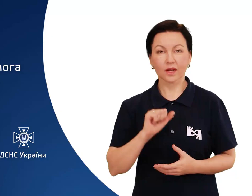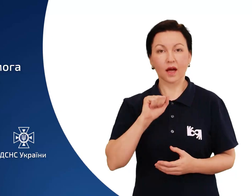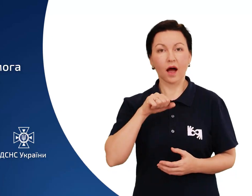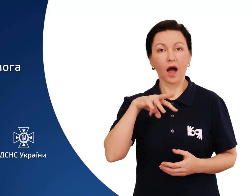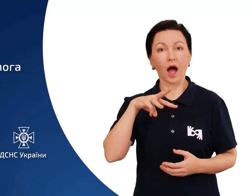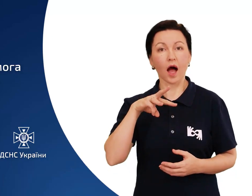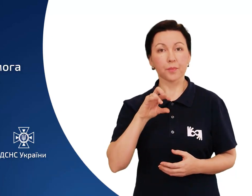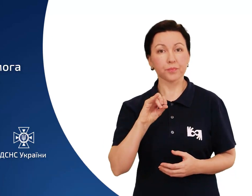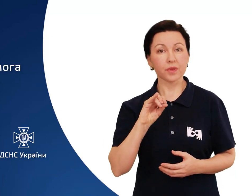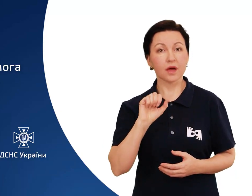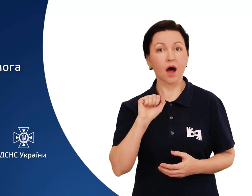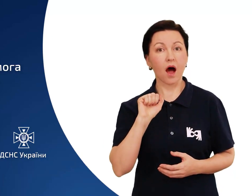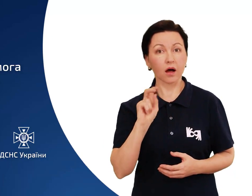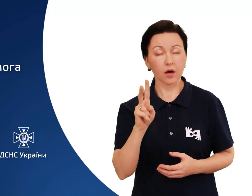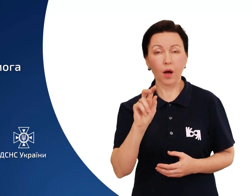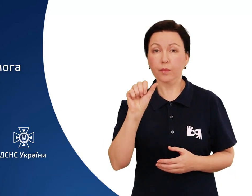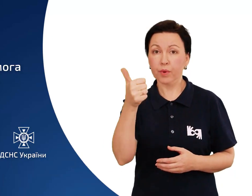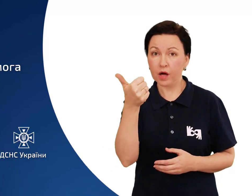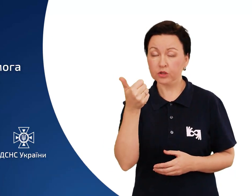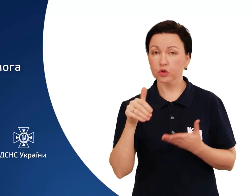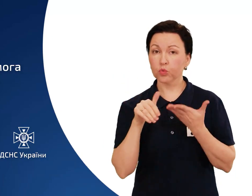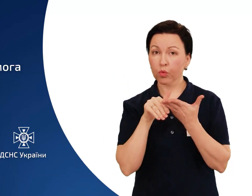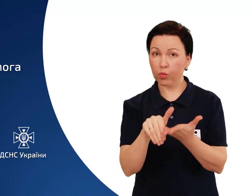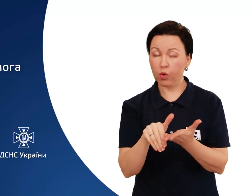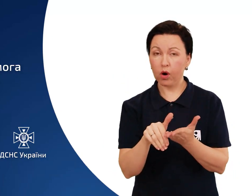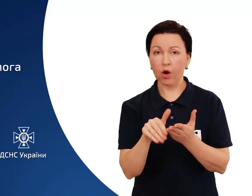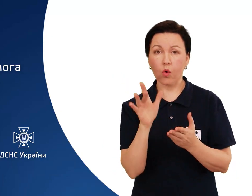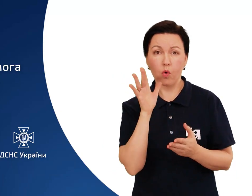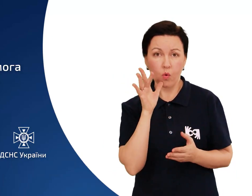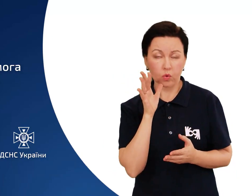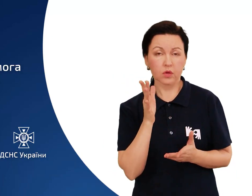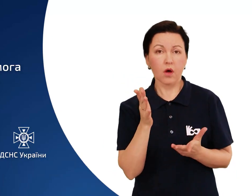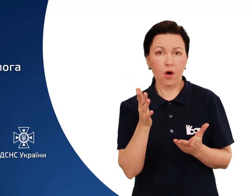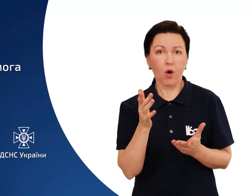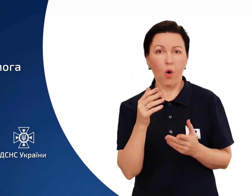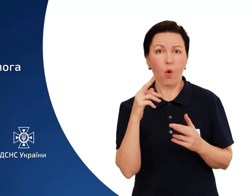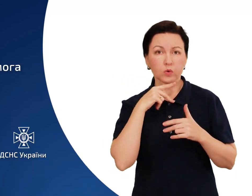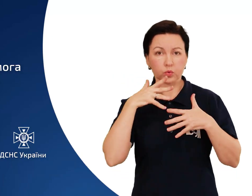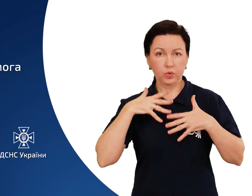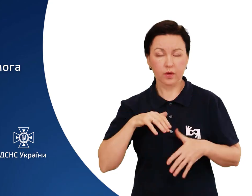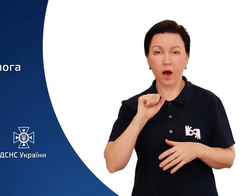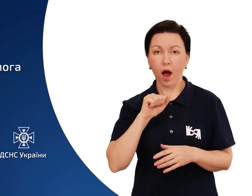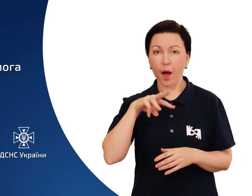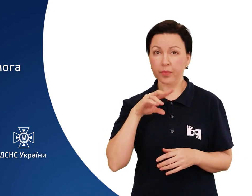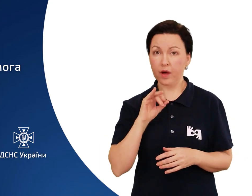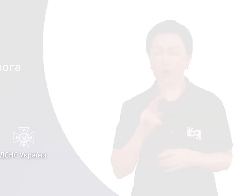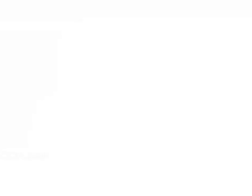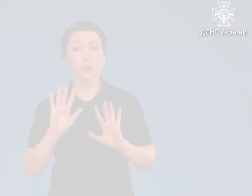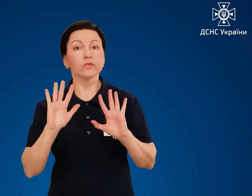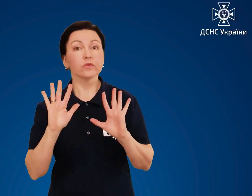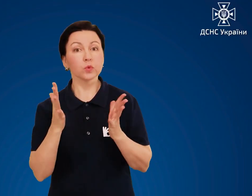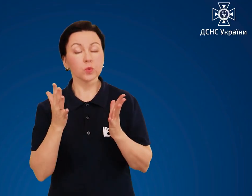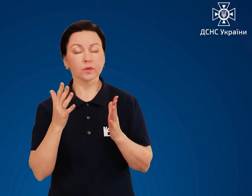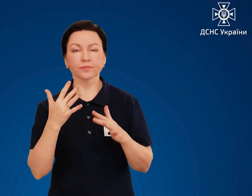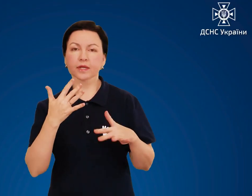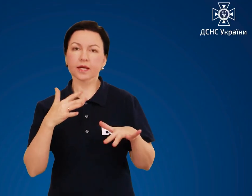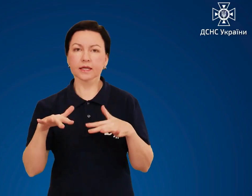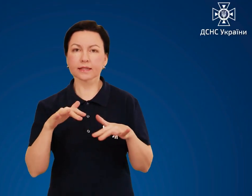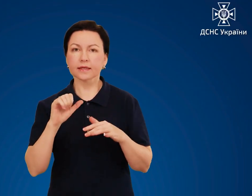Аміак – перша допомога при отруєнні аміаком. У випадку розливу рідкого